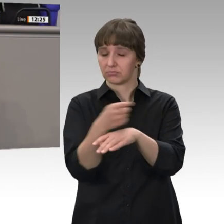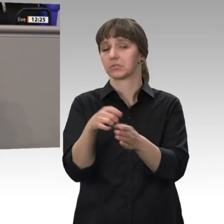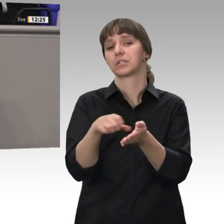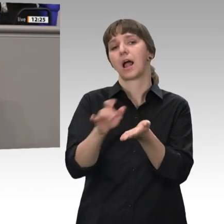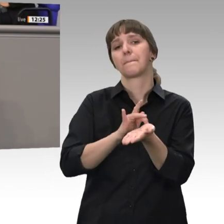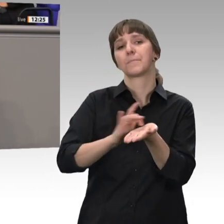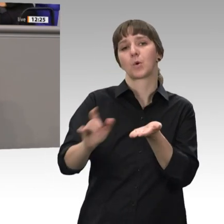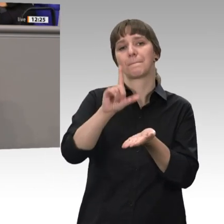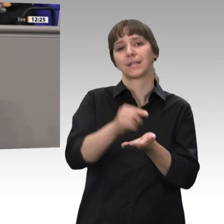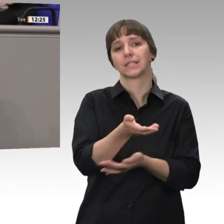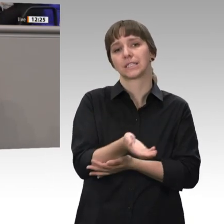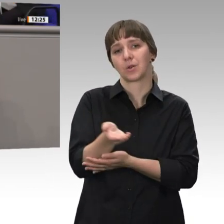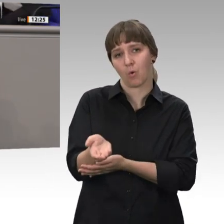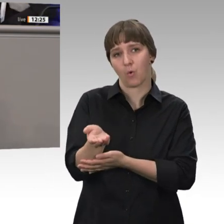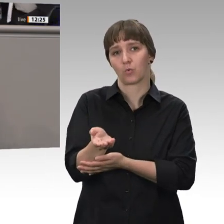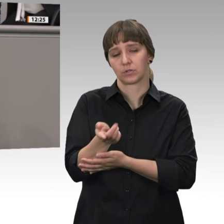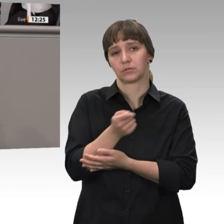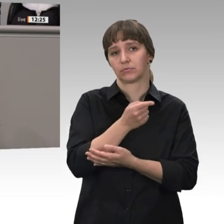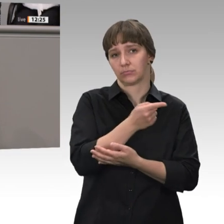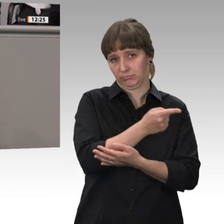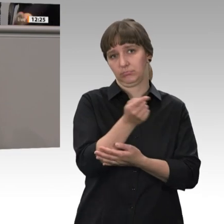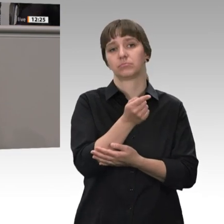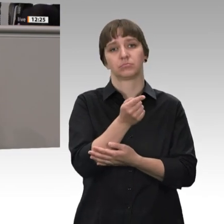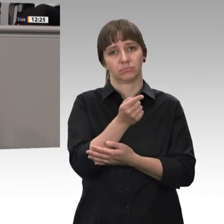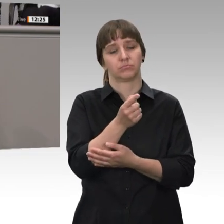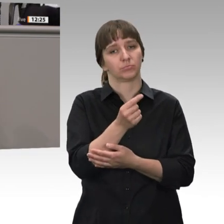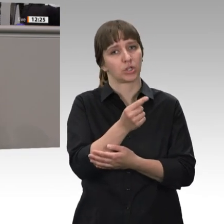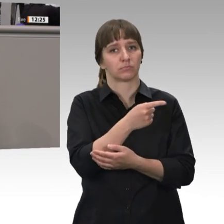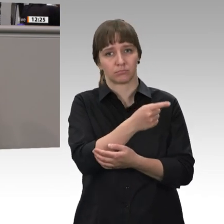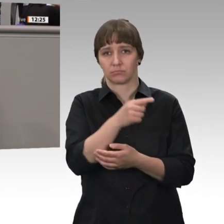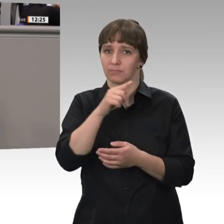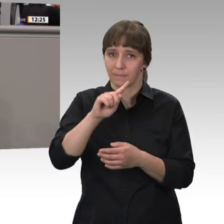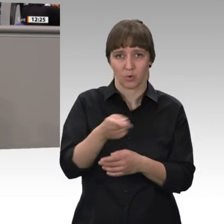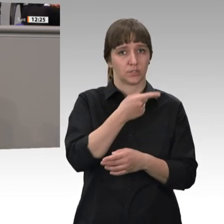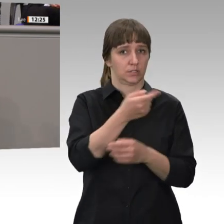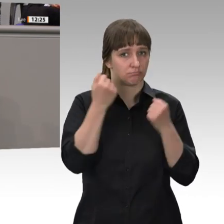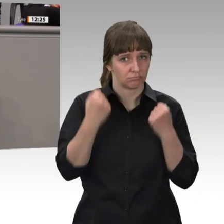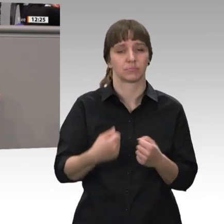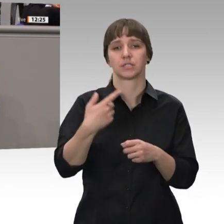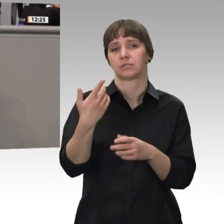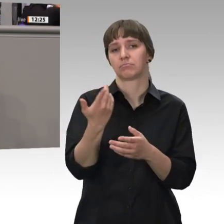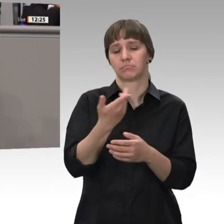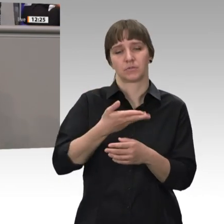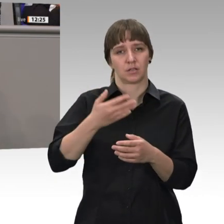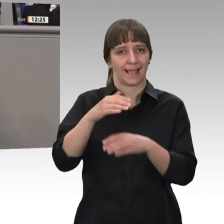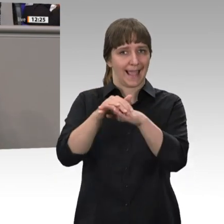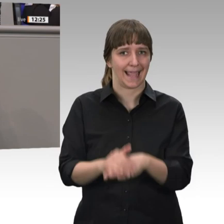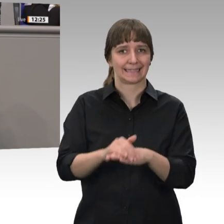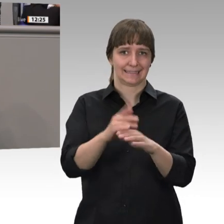den Rentenbeitrag auf einen Mindestbeitrag für eine armutsfeste Rente aufstocken müssten. Das würde zielgenau jener Arbeitgeber